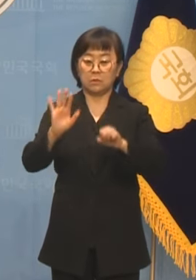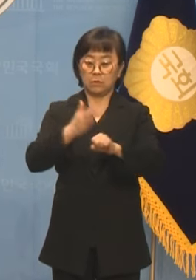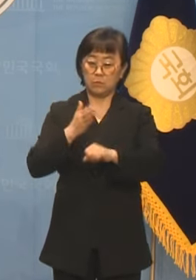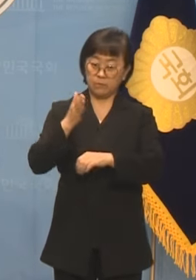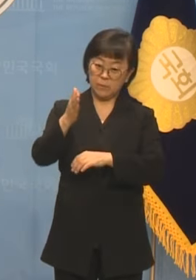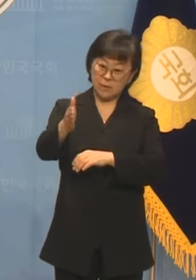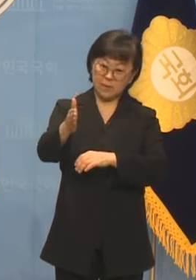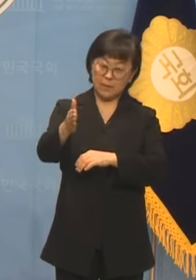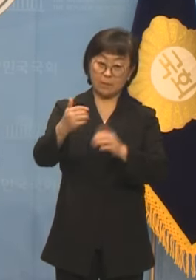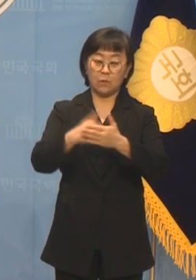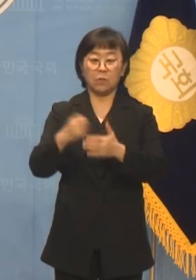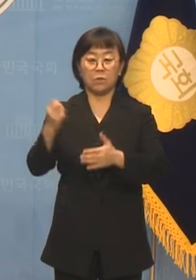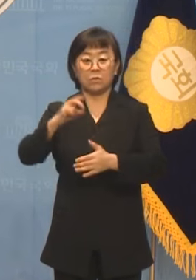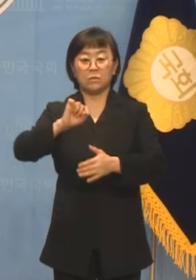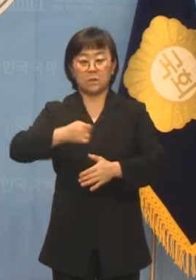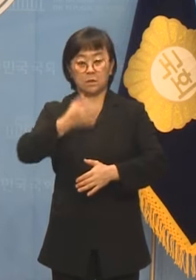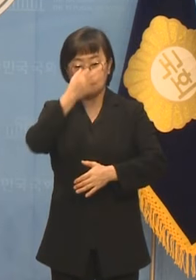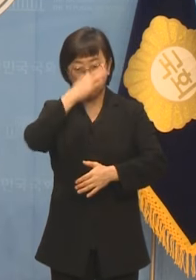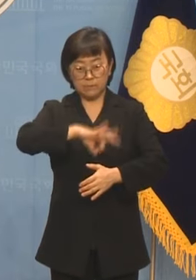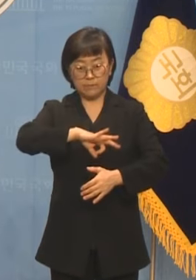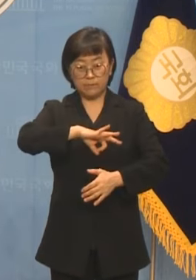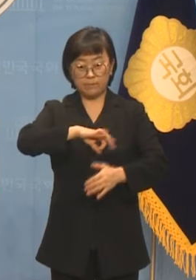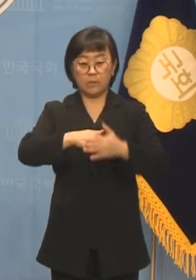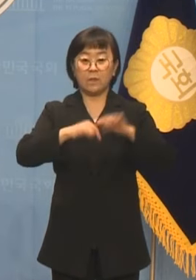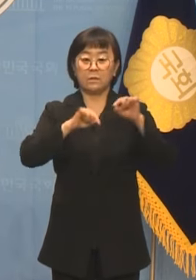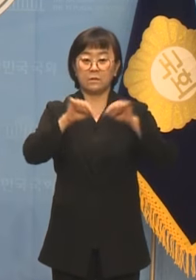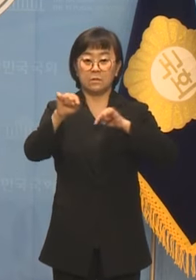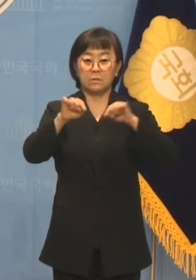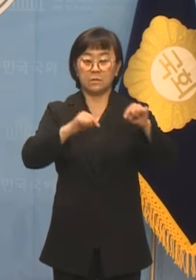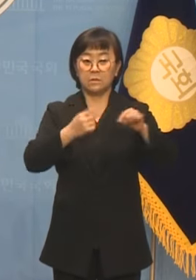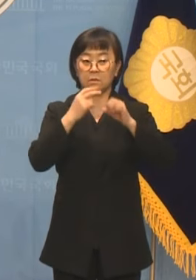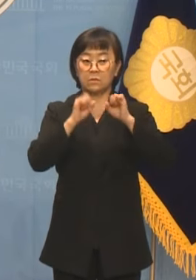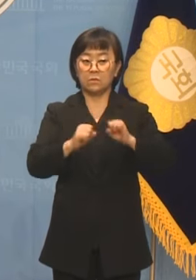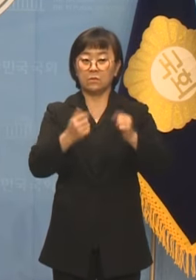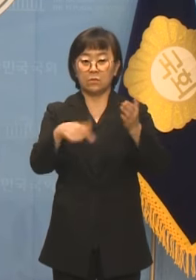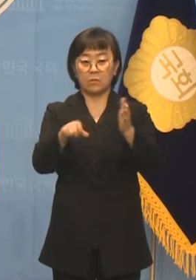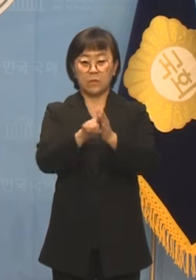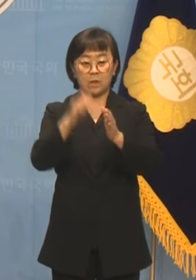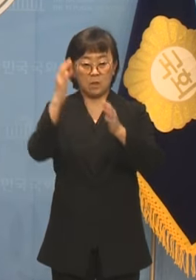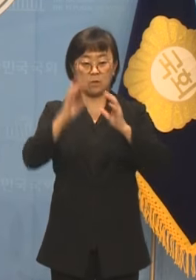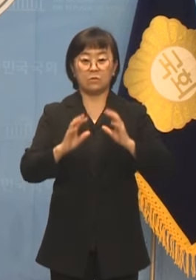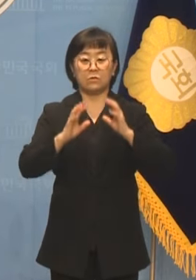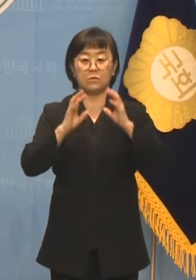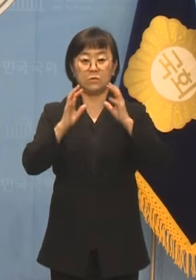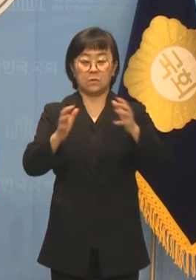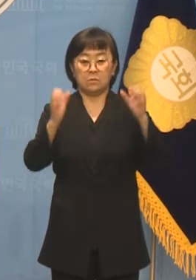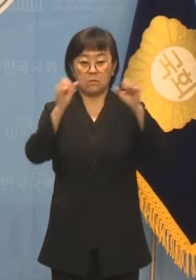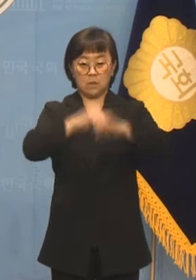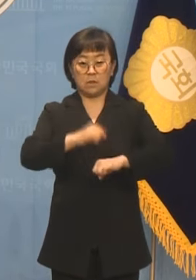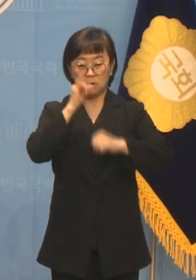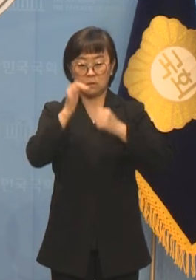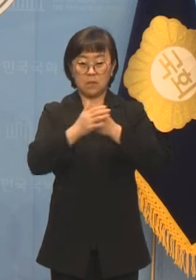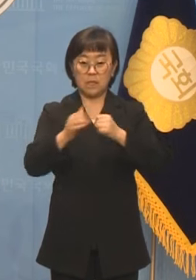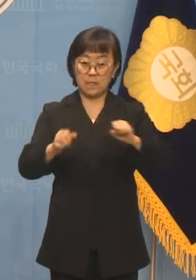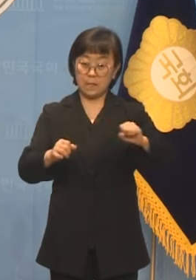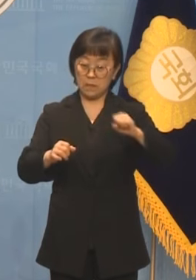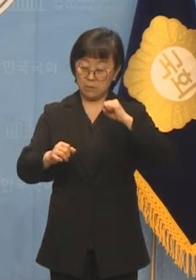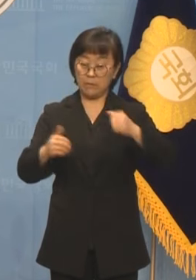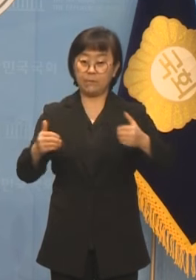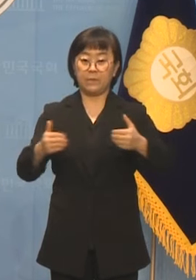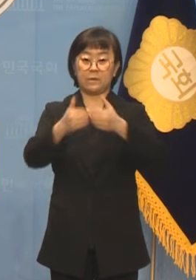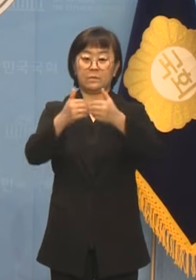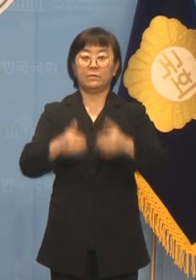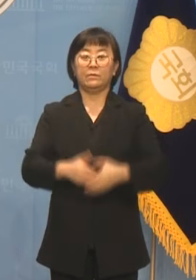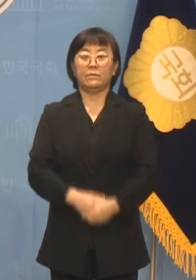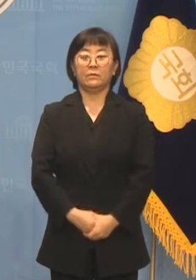심지어 자신의 이익과 정치적 생존을 위해 대한민국을 만국으로 이끌어가는 세력에 맞서겠습니다